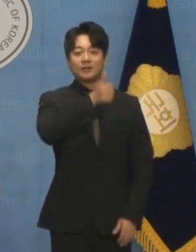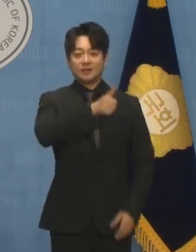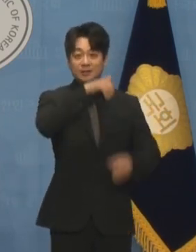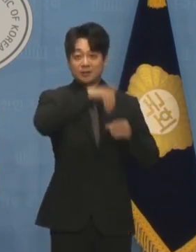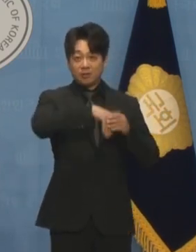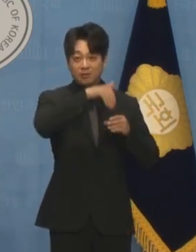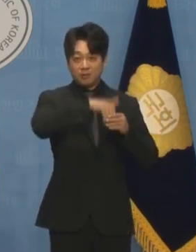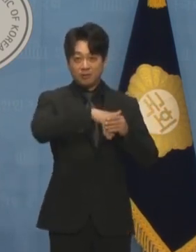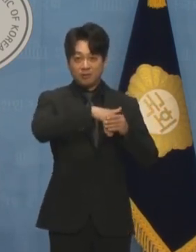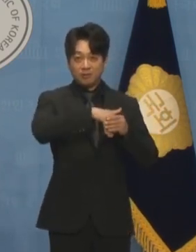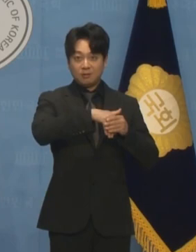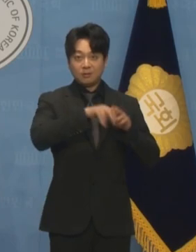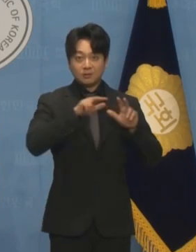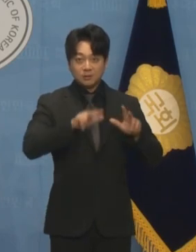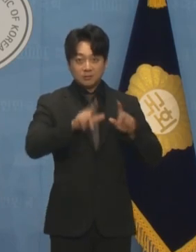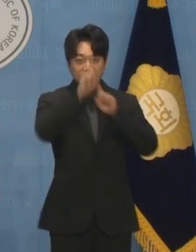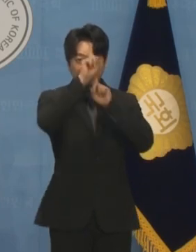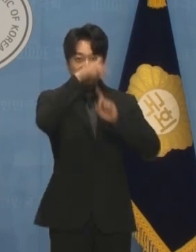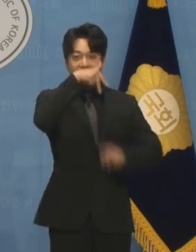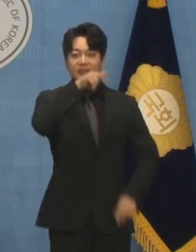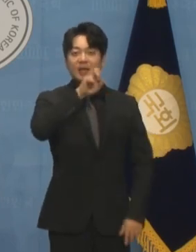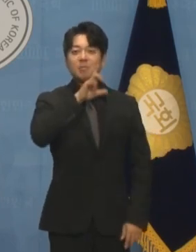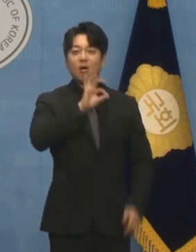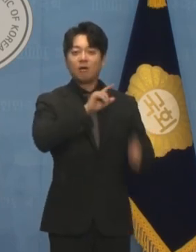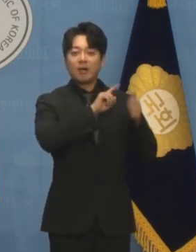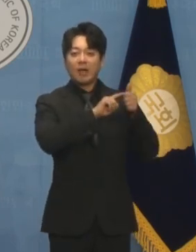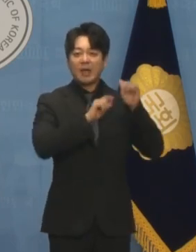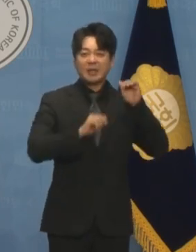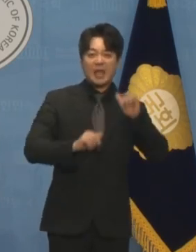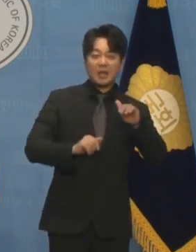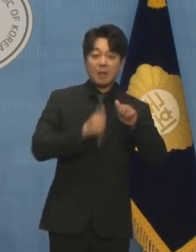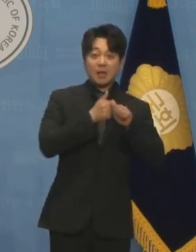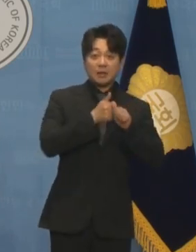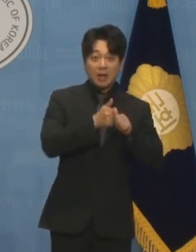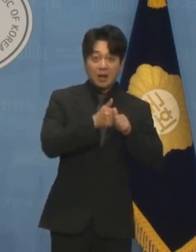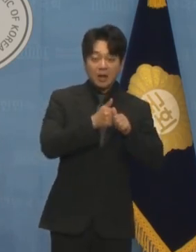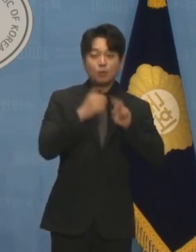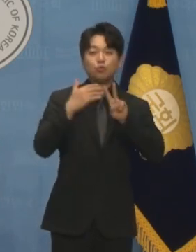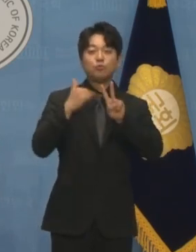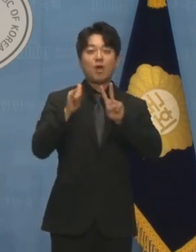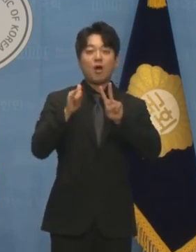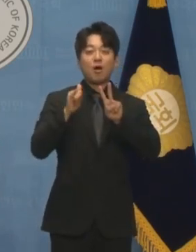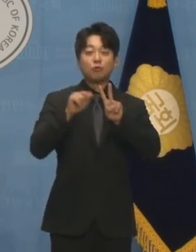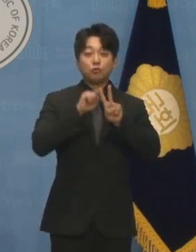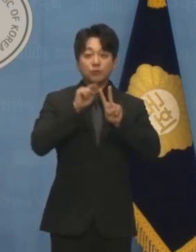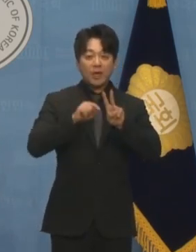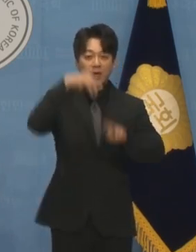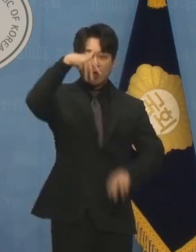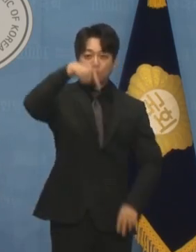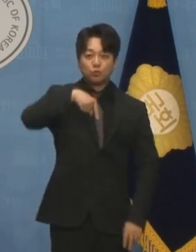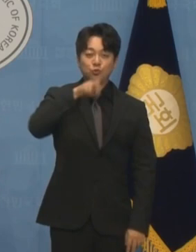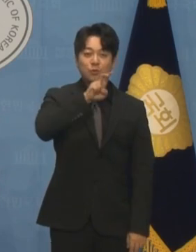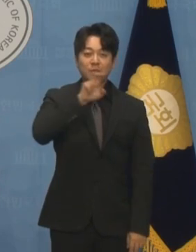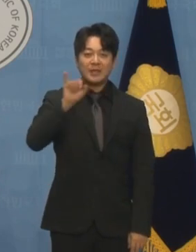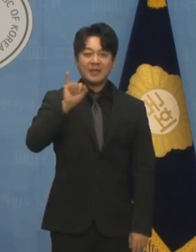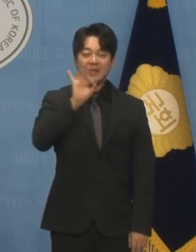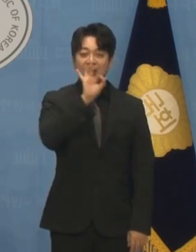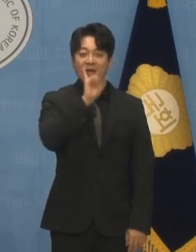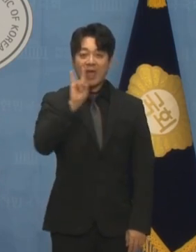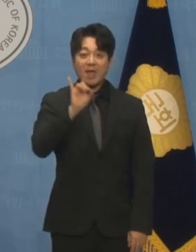명심이 기울자 순식간에 추미애 당선인을 추대해야 한다는 분위기로